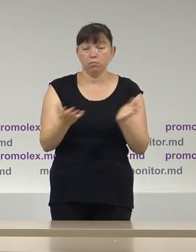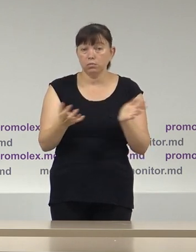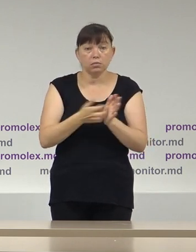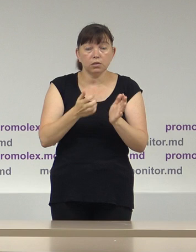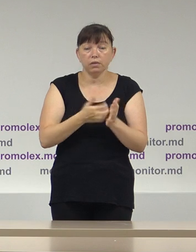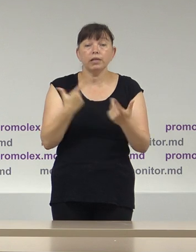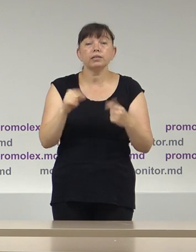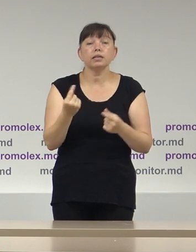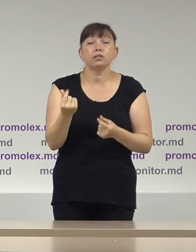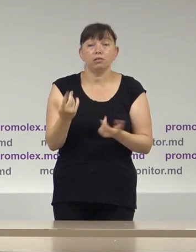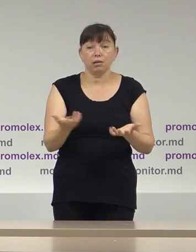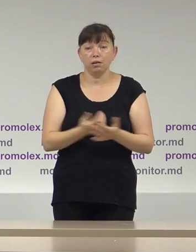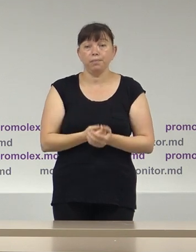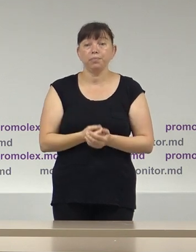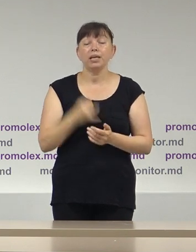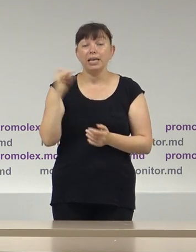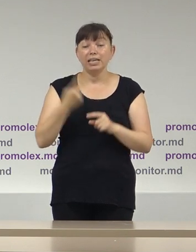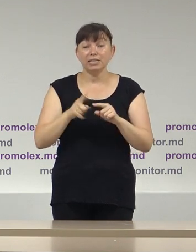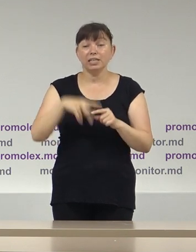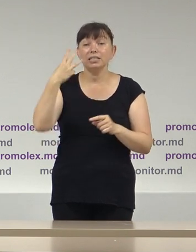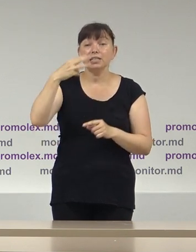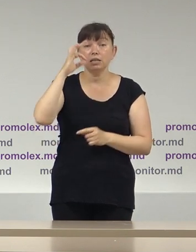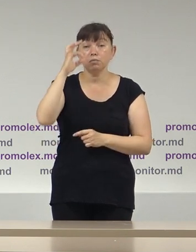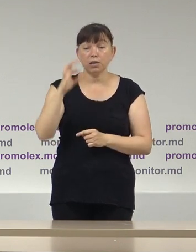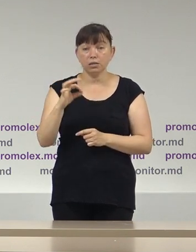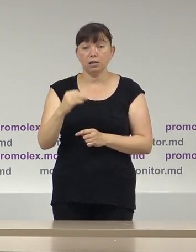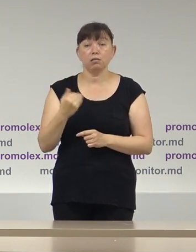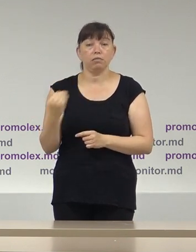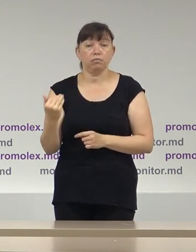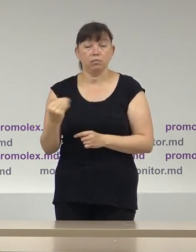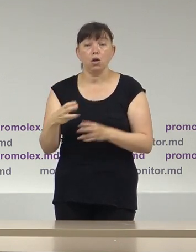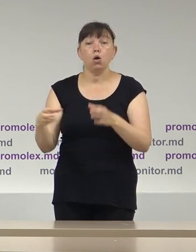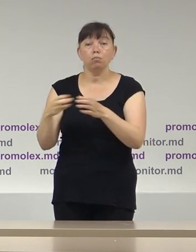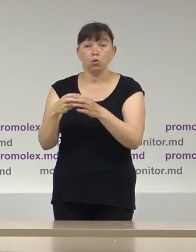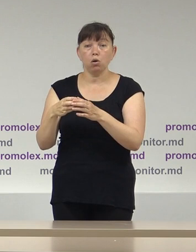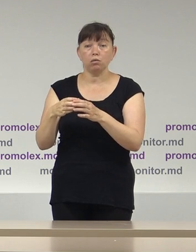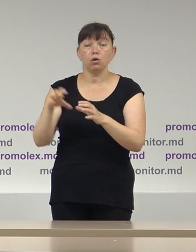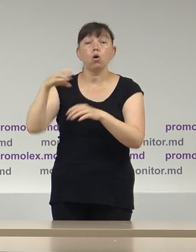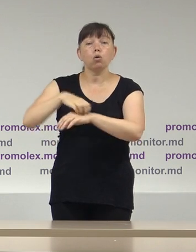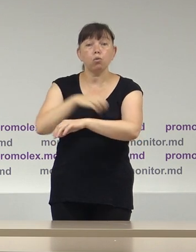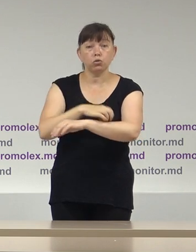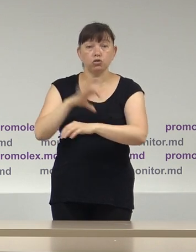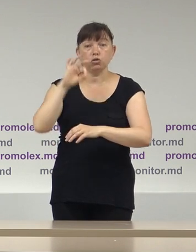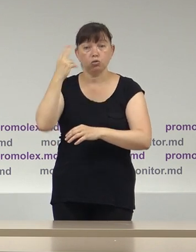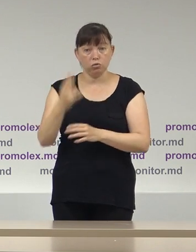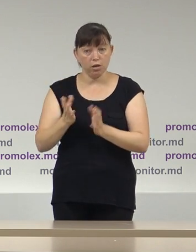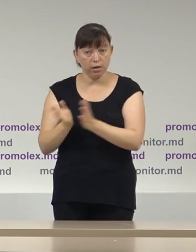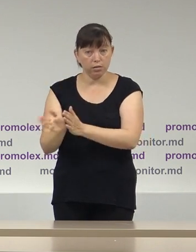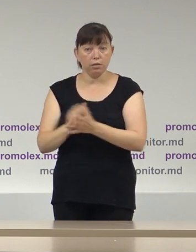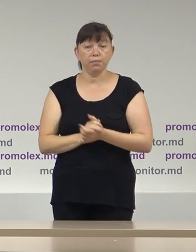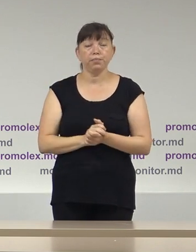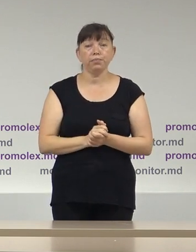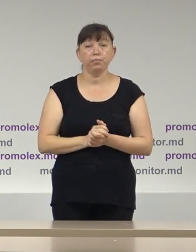Dintre acestea, 30% au revenit blocului electoral comunistilor și socialistilor,